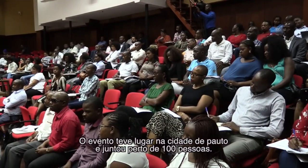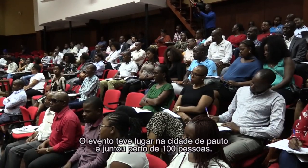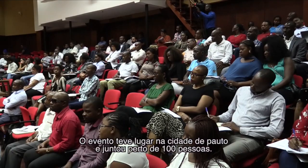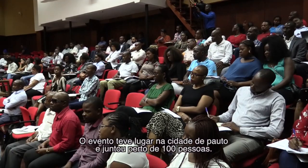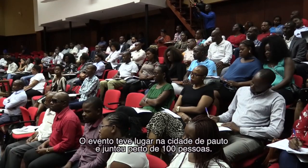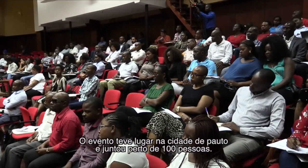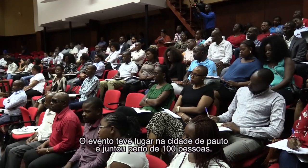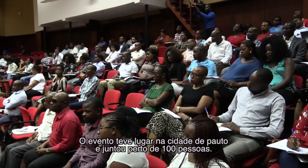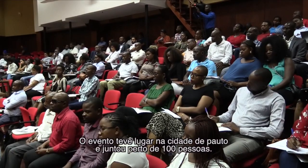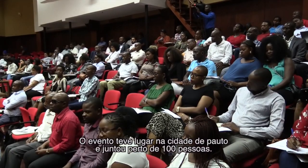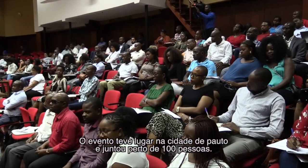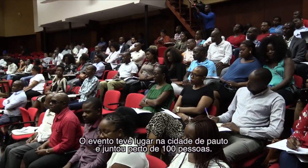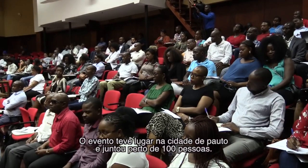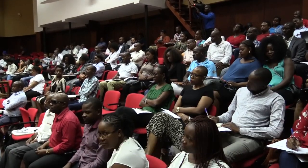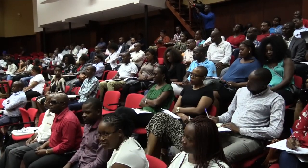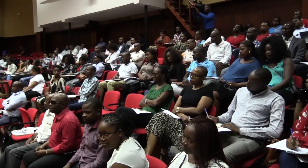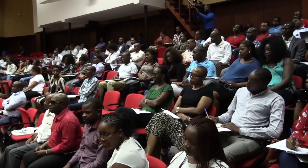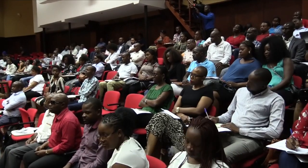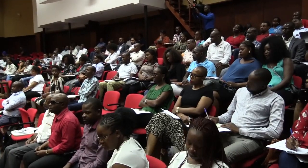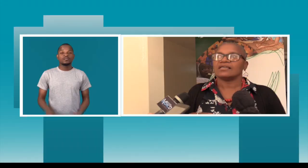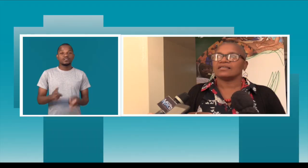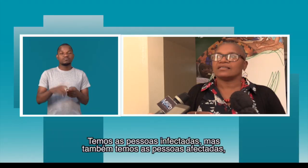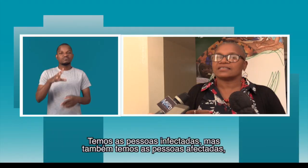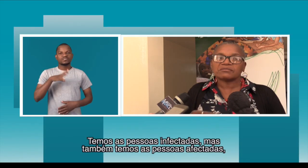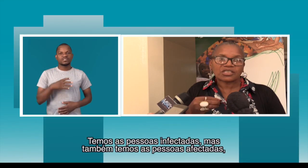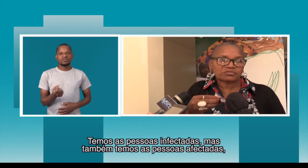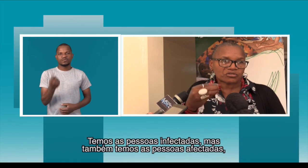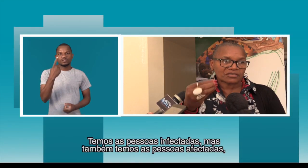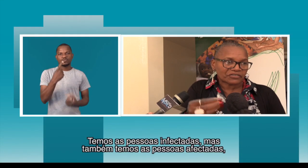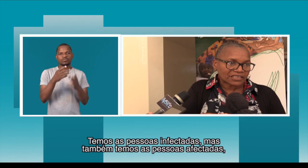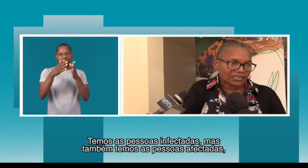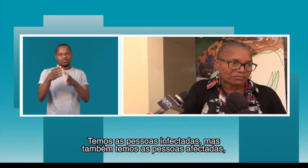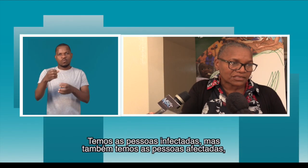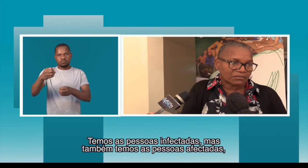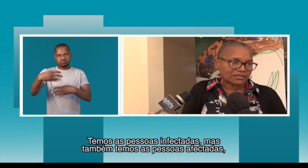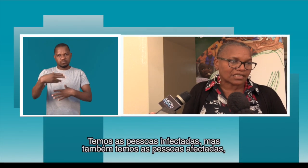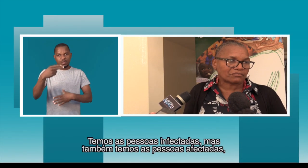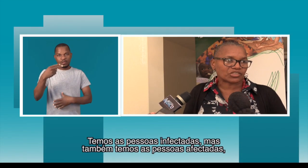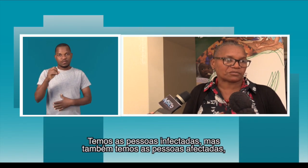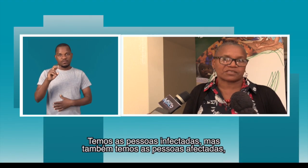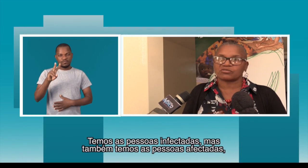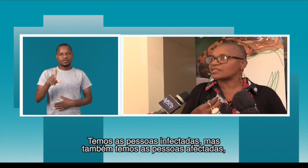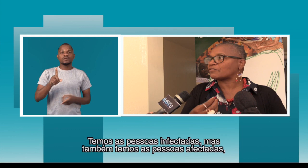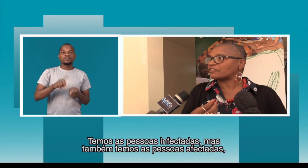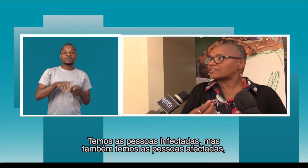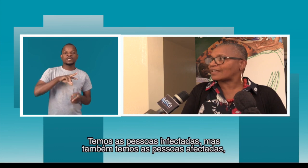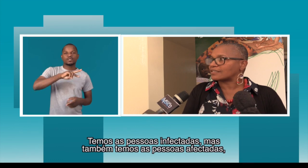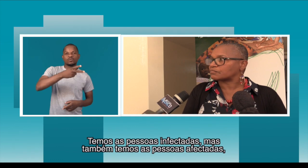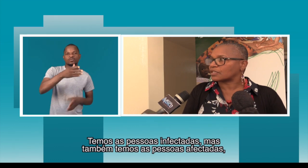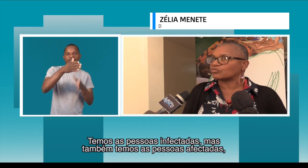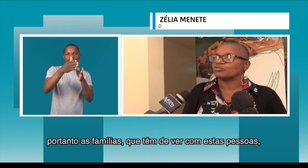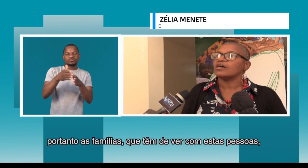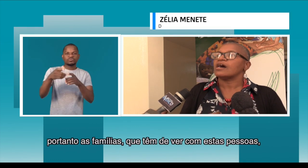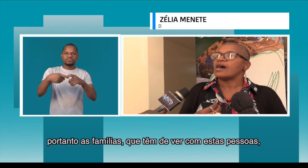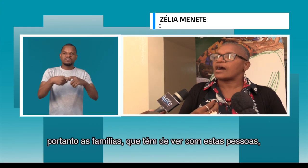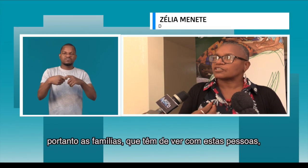juntou perto de 100 pessoas. E temos as pessoas infetadas, mas também temos as pessoas afetadas, portanto, as